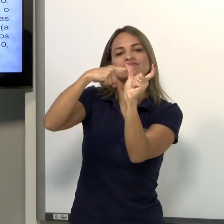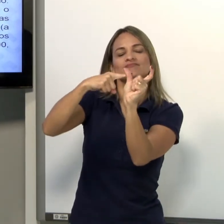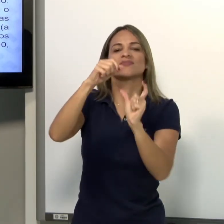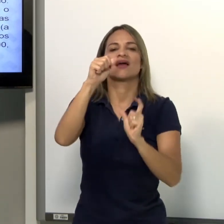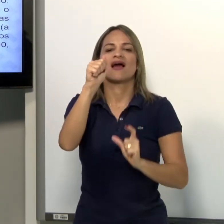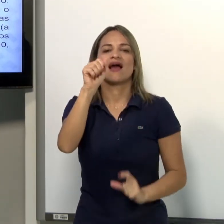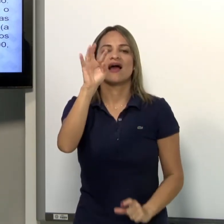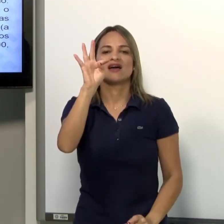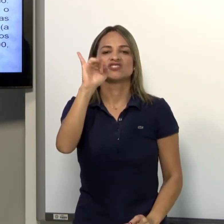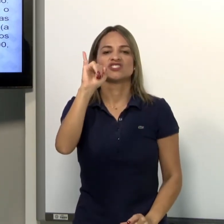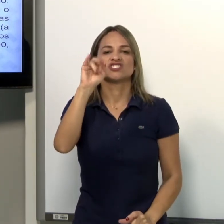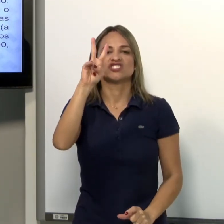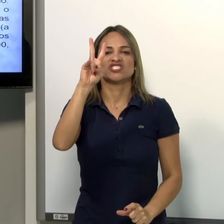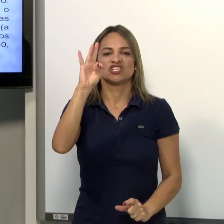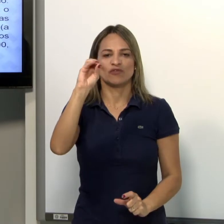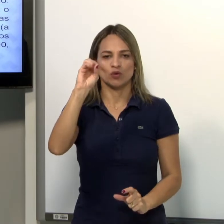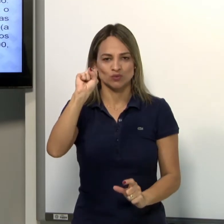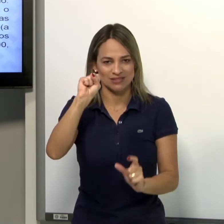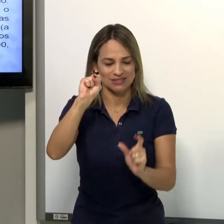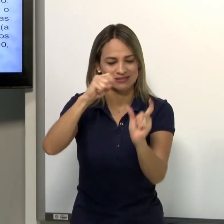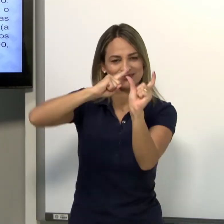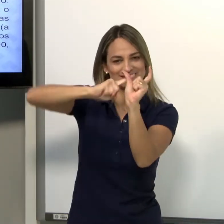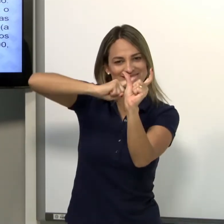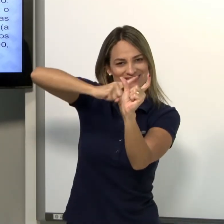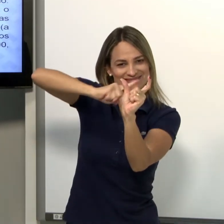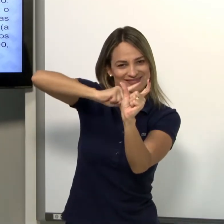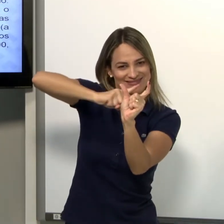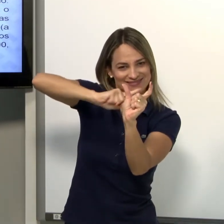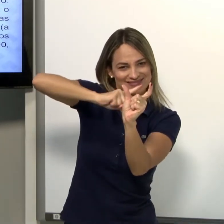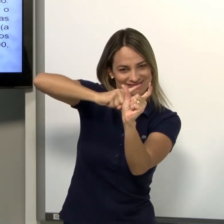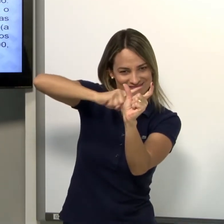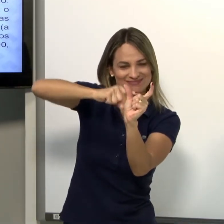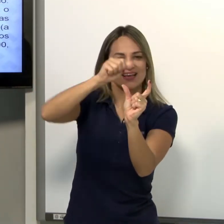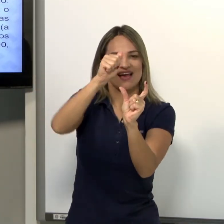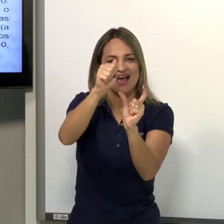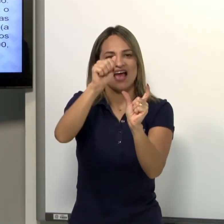aditivos, esse é o sinal, aditivos,